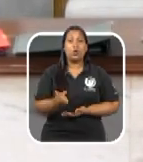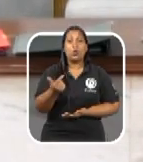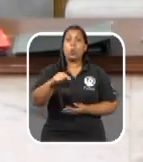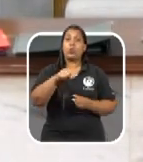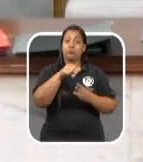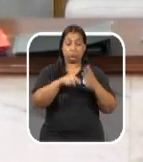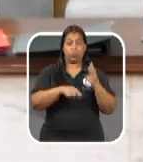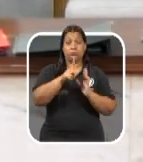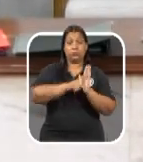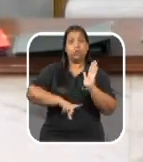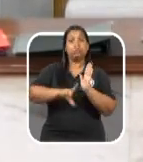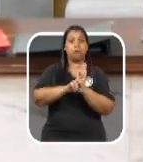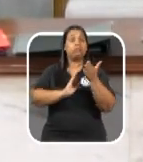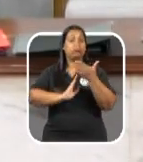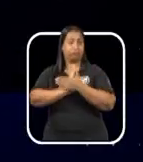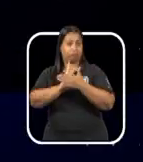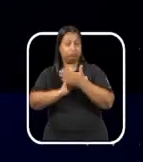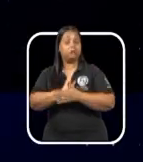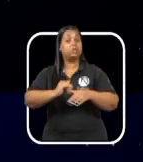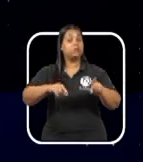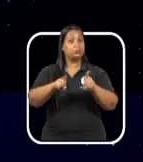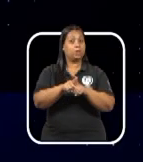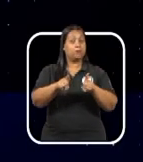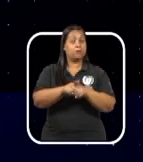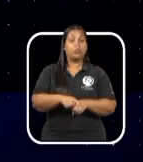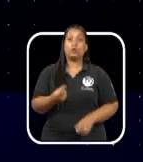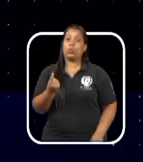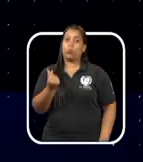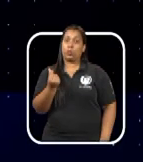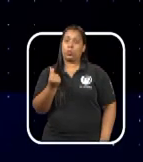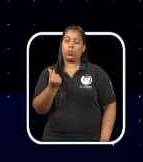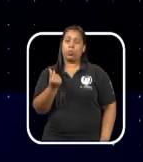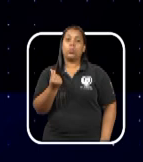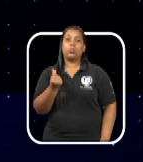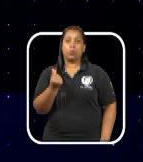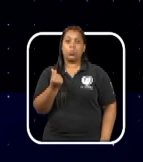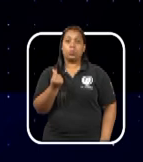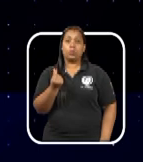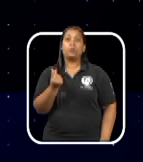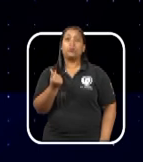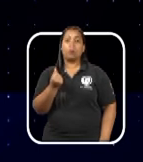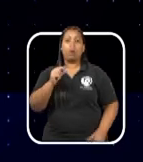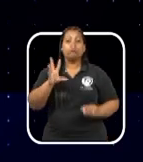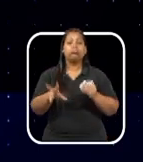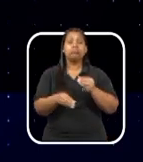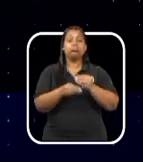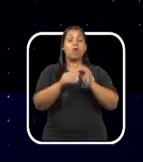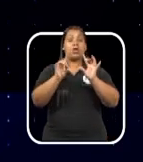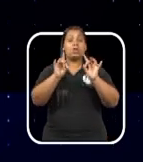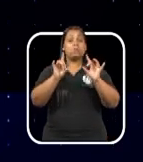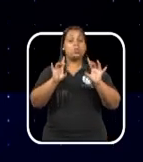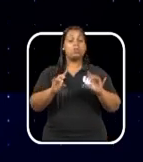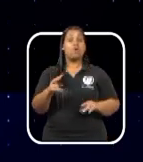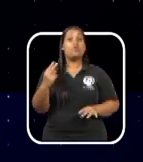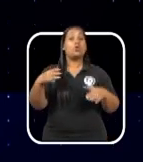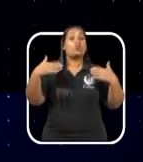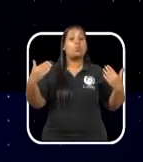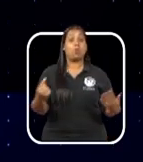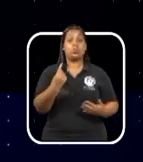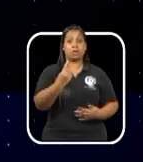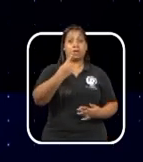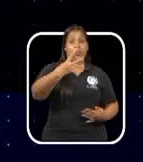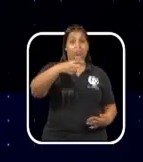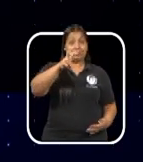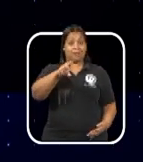projetos de lei foram aprovados. O que abre no orçamento municipal crédito adicional especial no valor de R